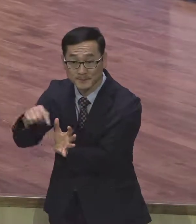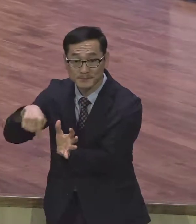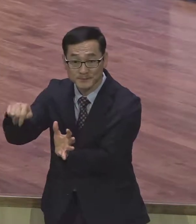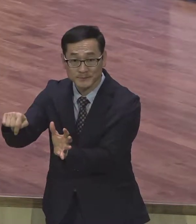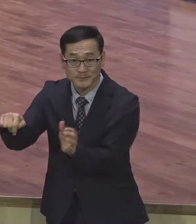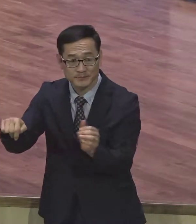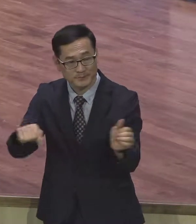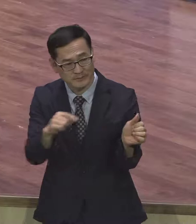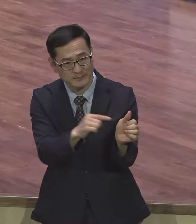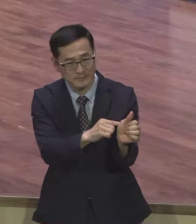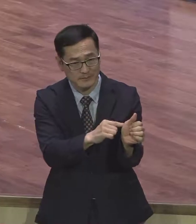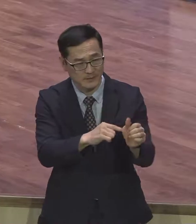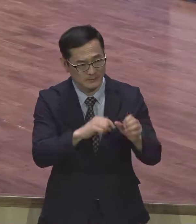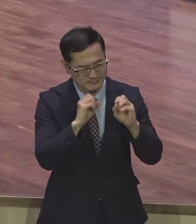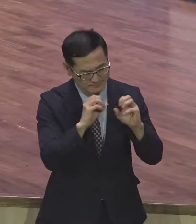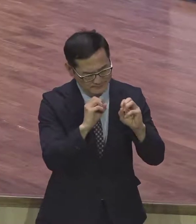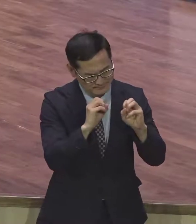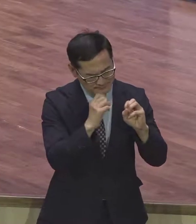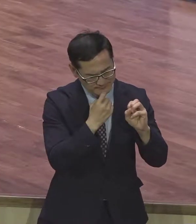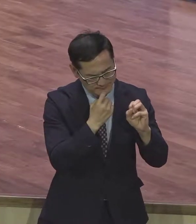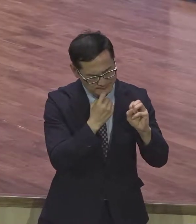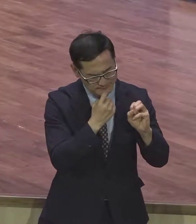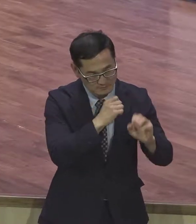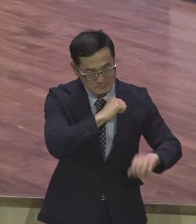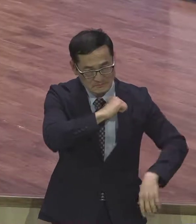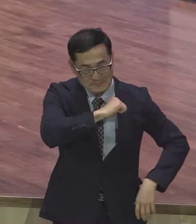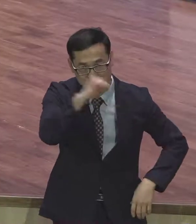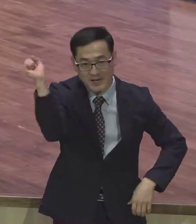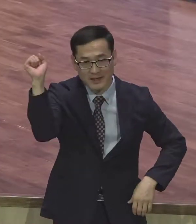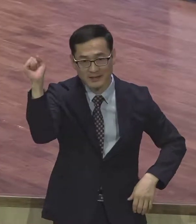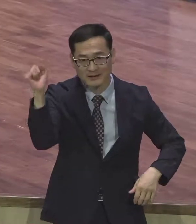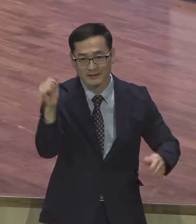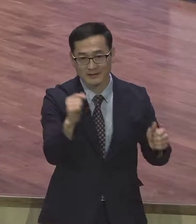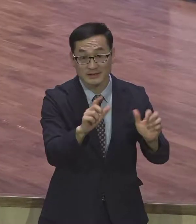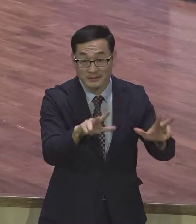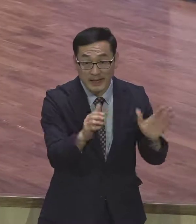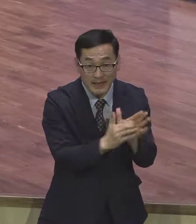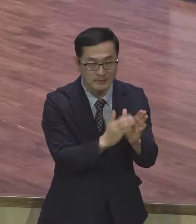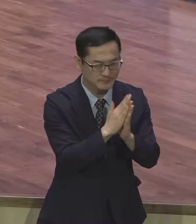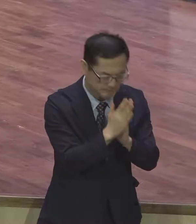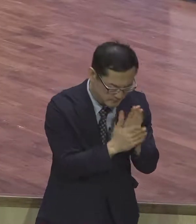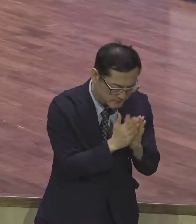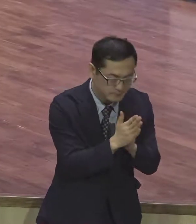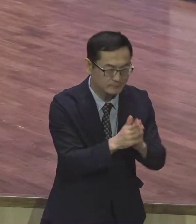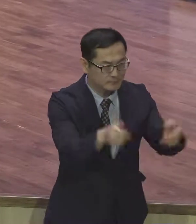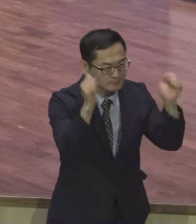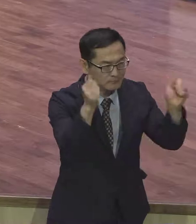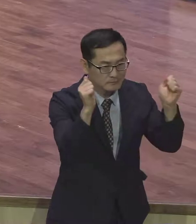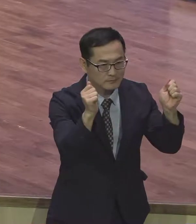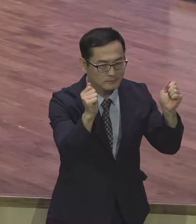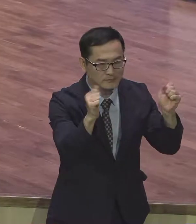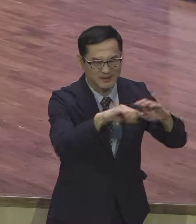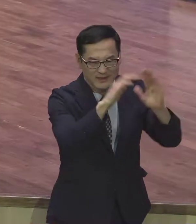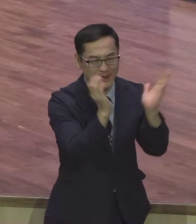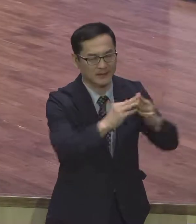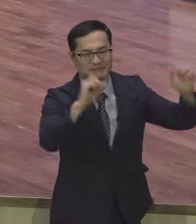철수하고 30년 동안 하던 모든 불사 철수하고 참석한 이름이